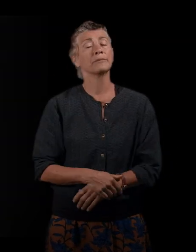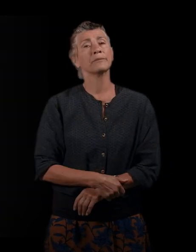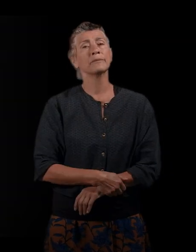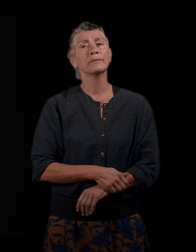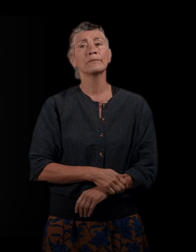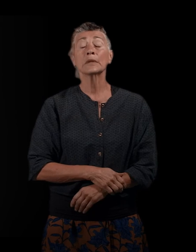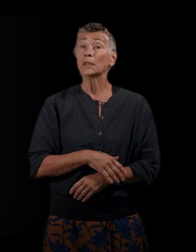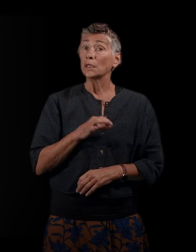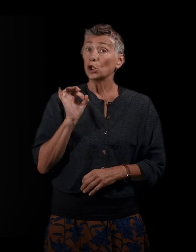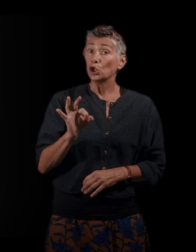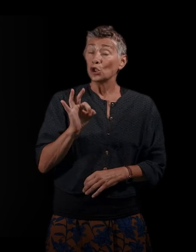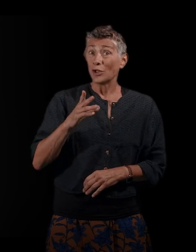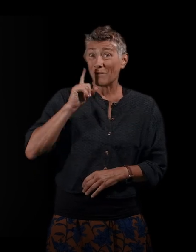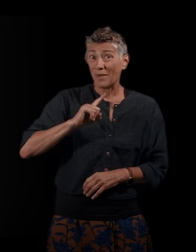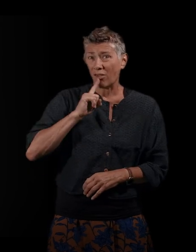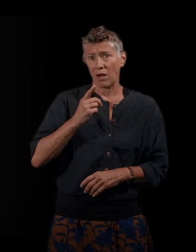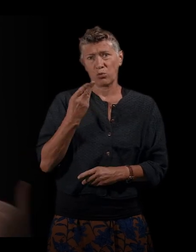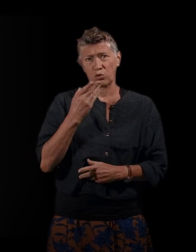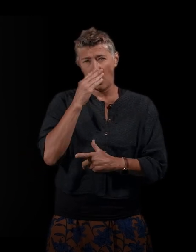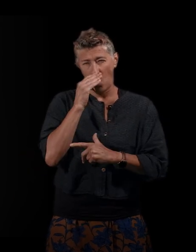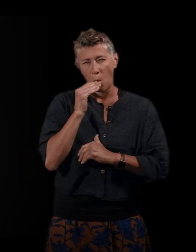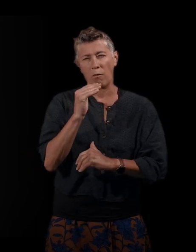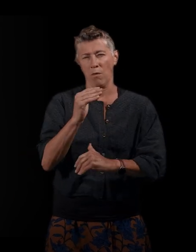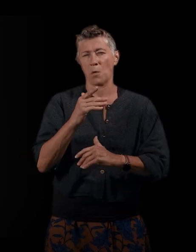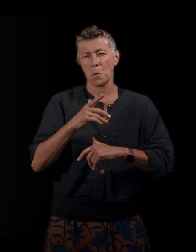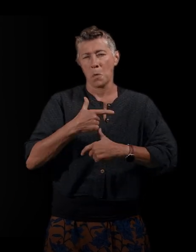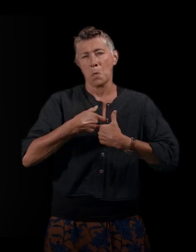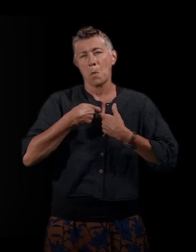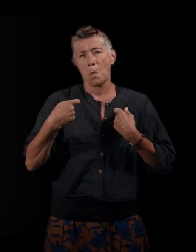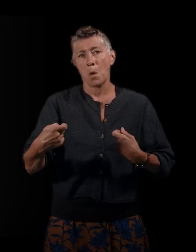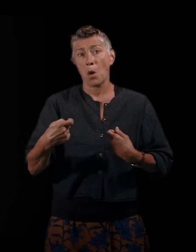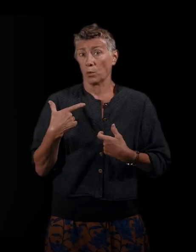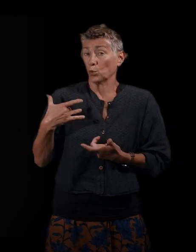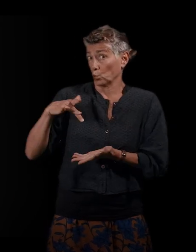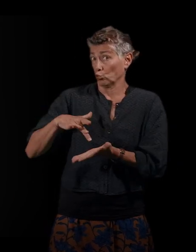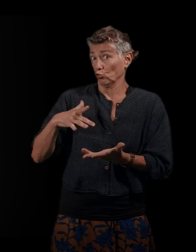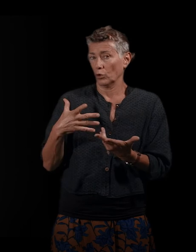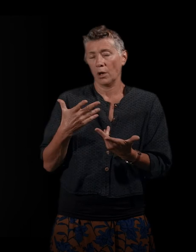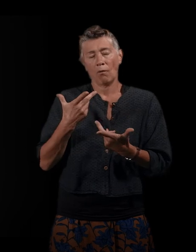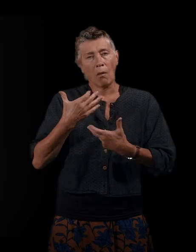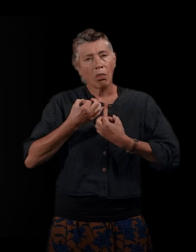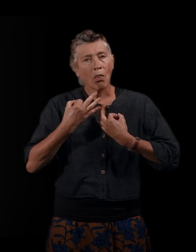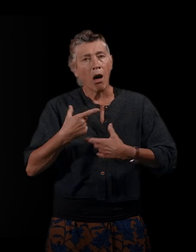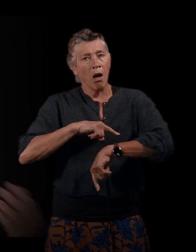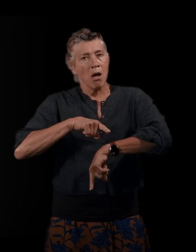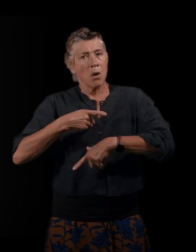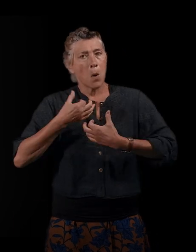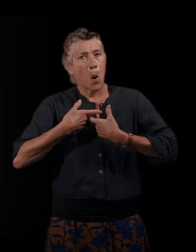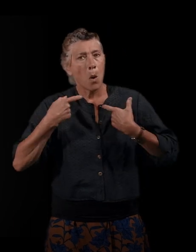femmes qui ont besoin de beaucoup de confiance. En tout cas, l'expérience que j'en ai faite, c'est qu'il faut vraiment beaucoup de temps pour recueillir cette parole